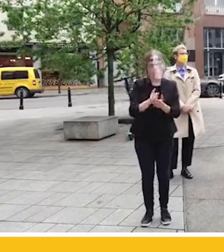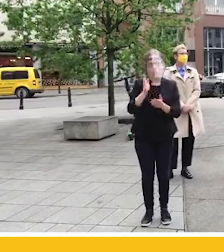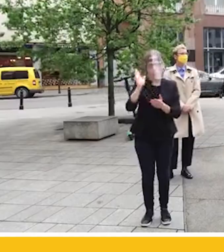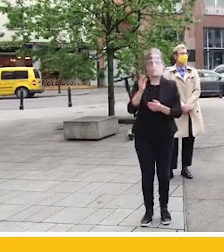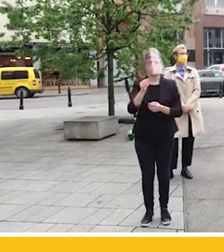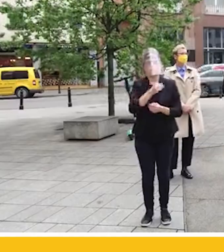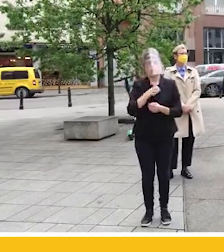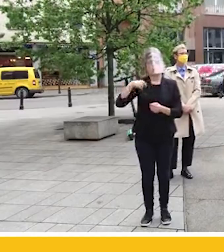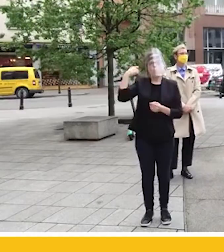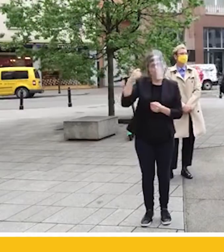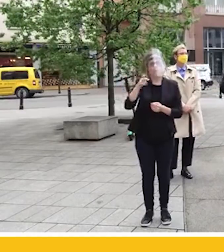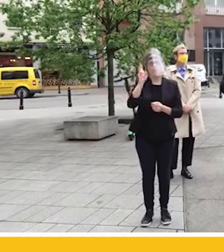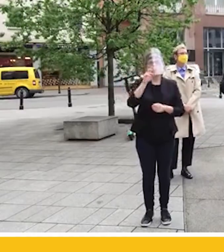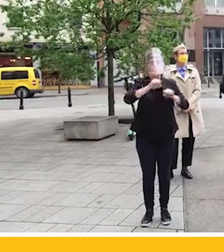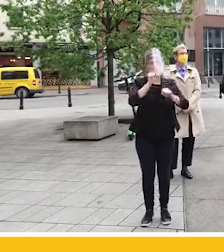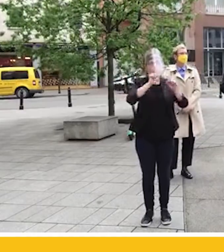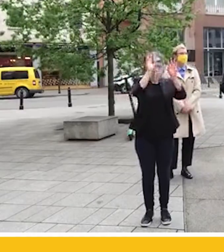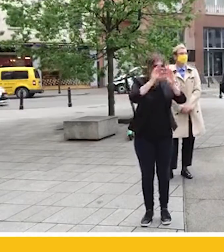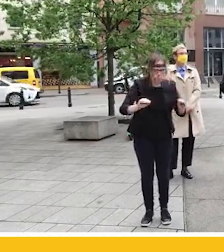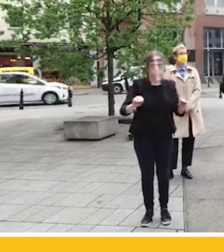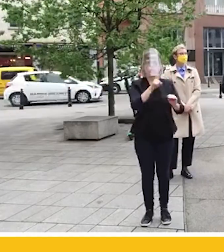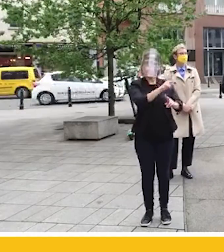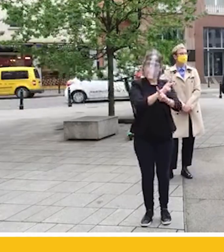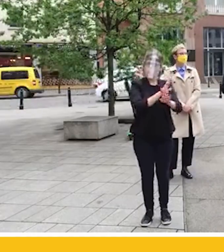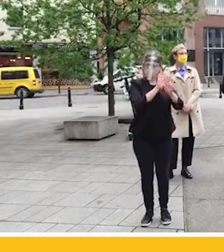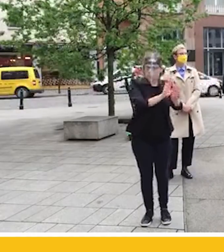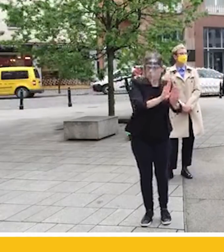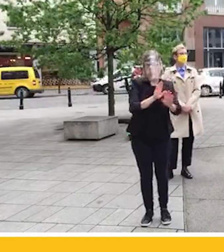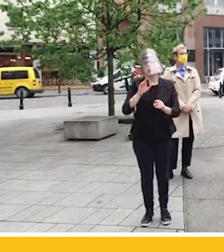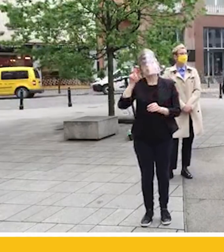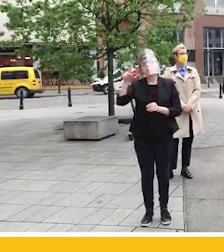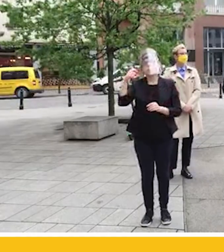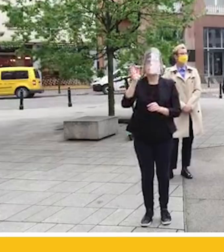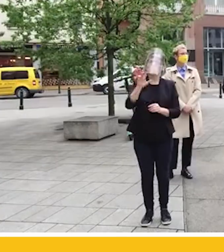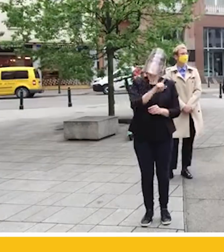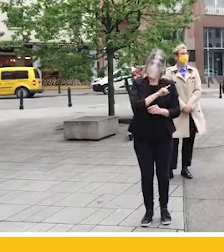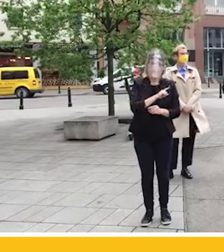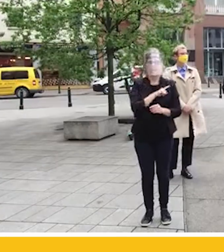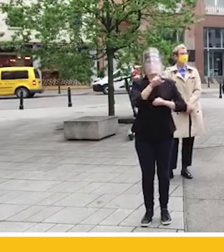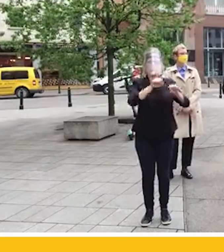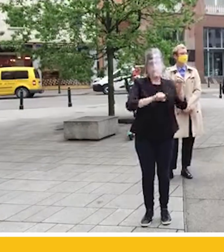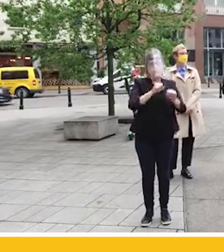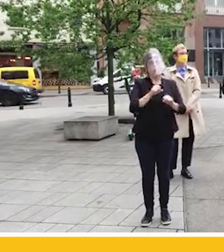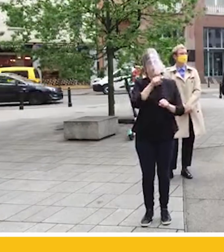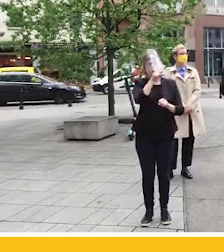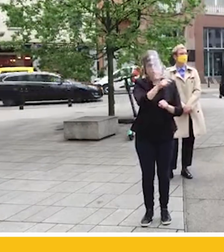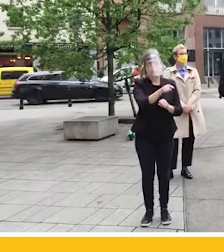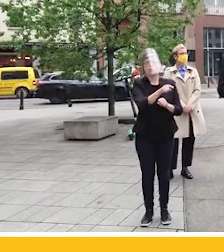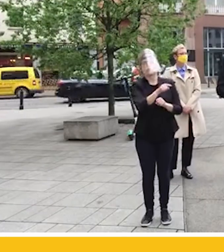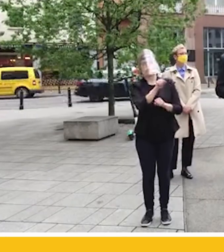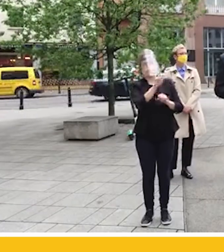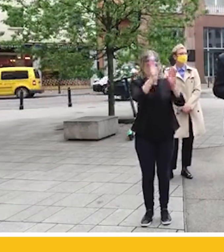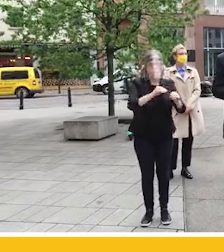niezależność sądów i która będzie pilnowała, aby sądy znowu były świątynią prawa, a nie świątyńkami Prawa i